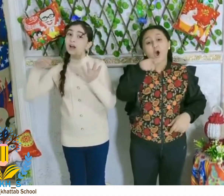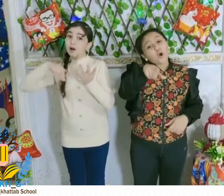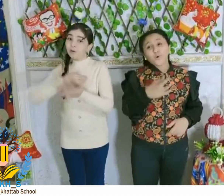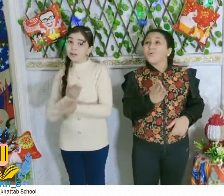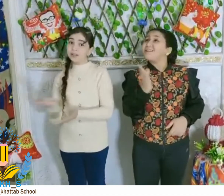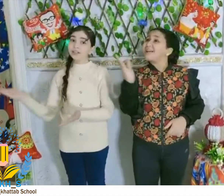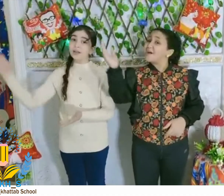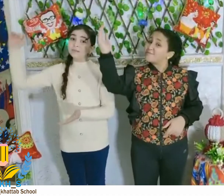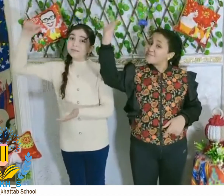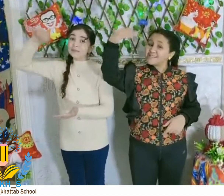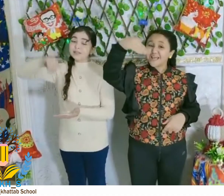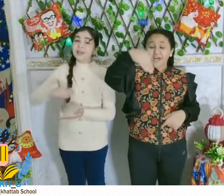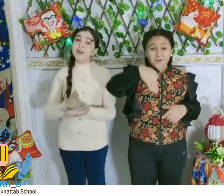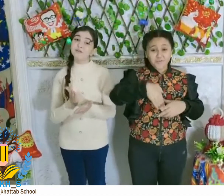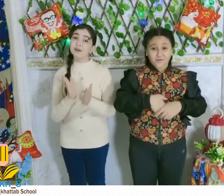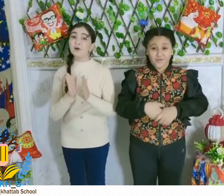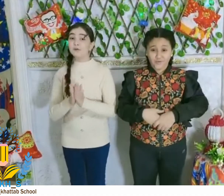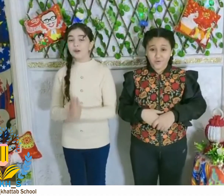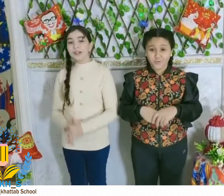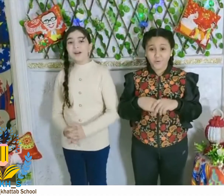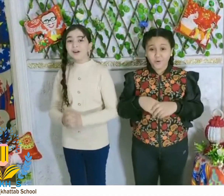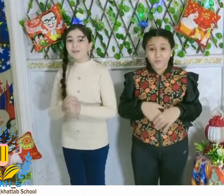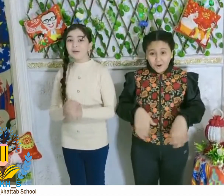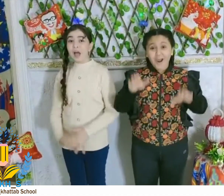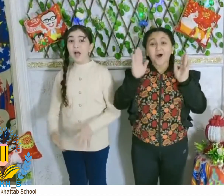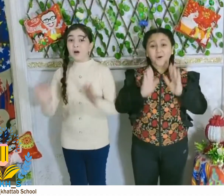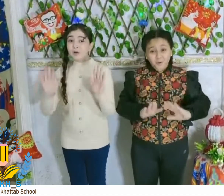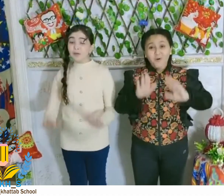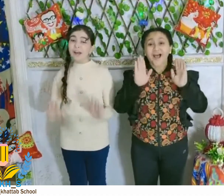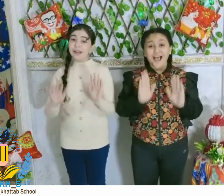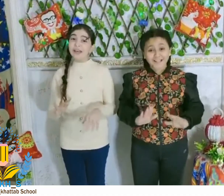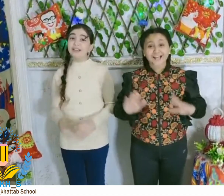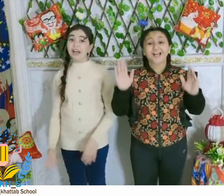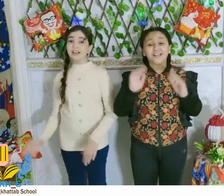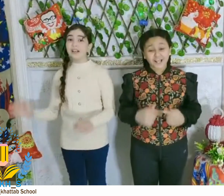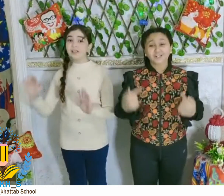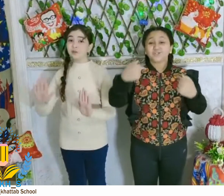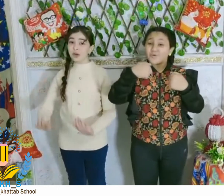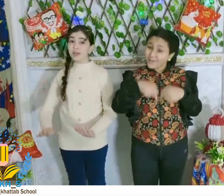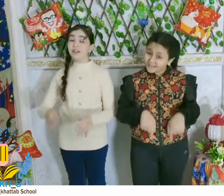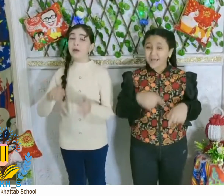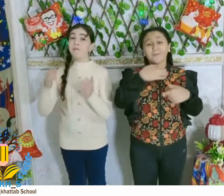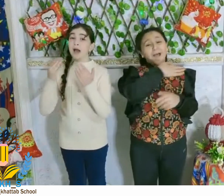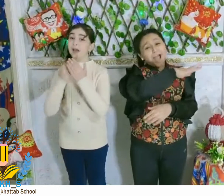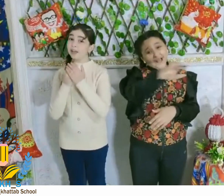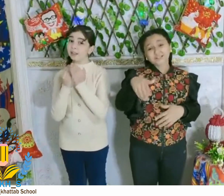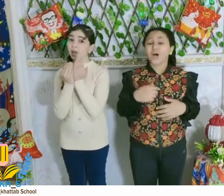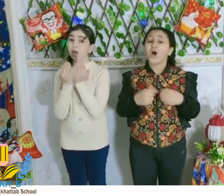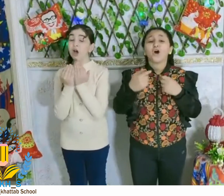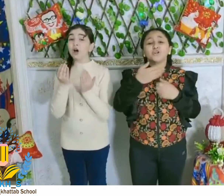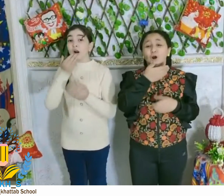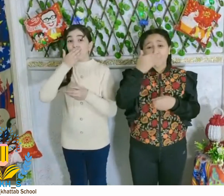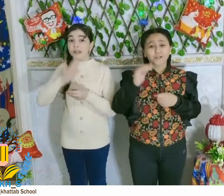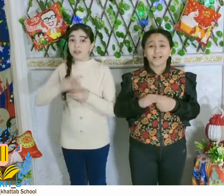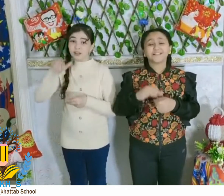وده كان مسافر في المربى واخد أجازته هنا معانا طبع ده